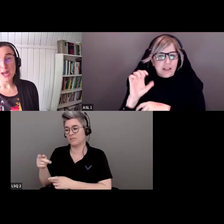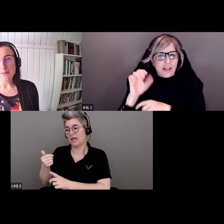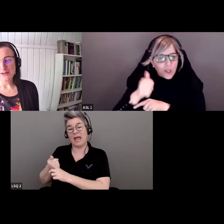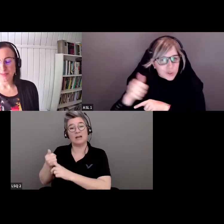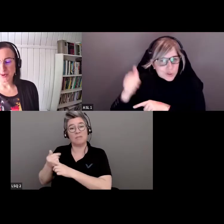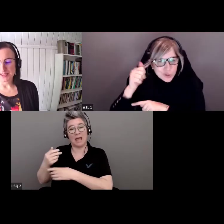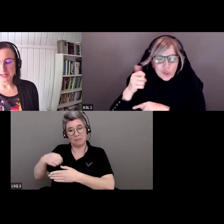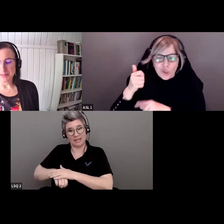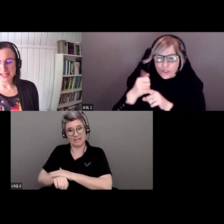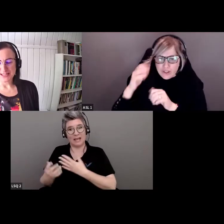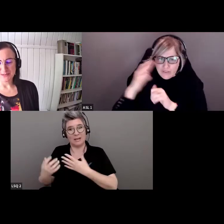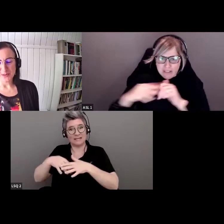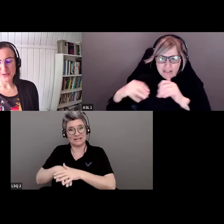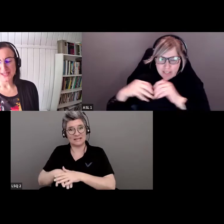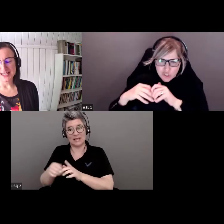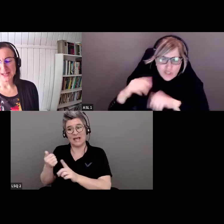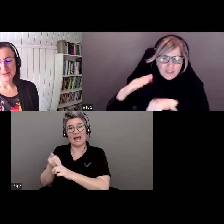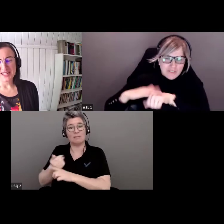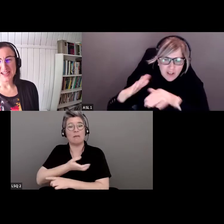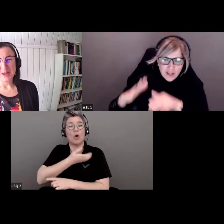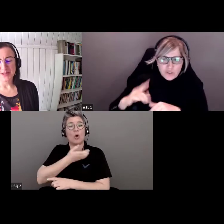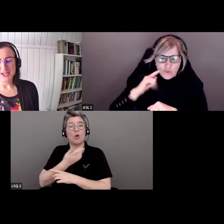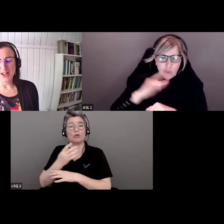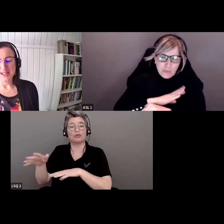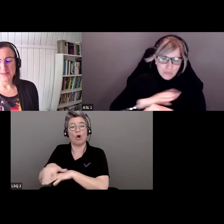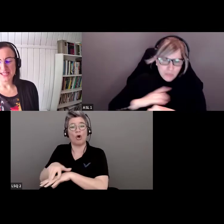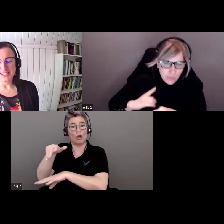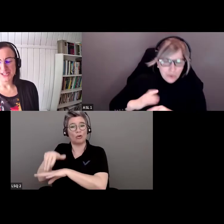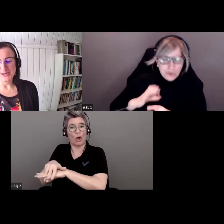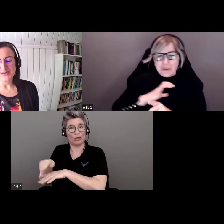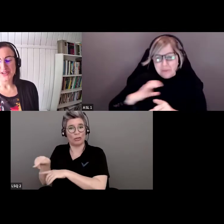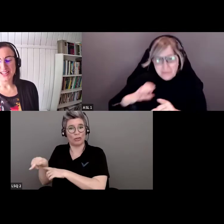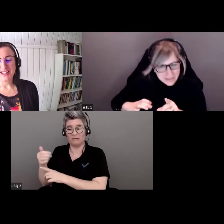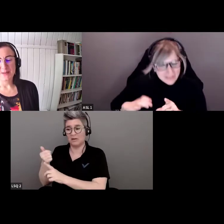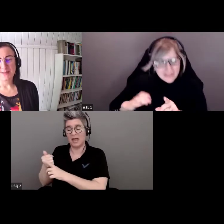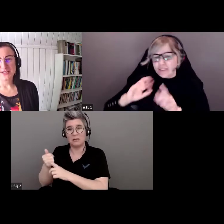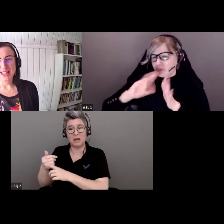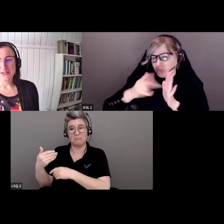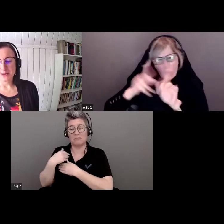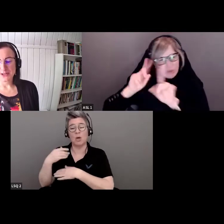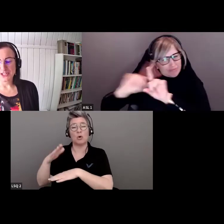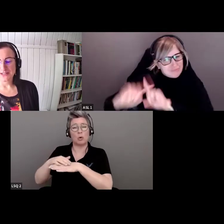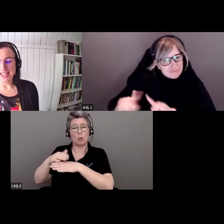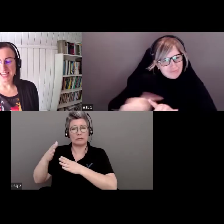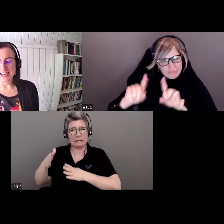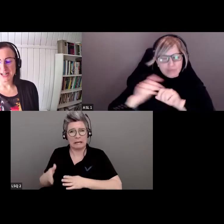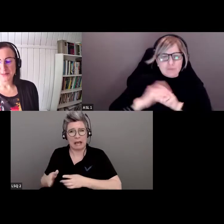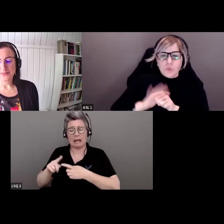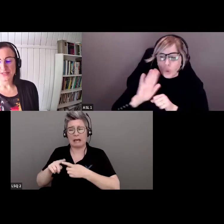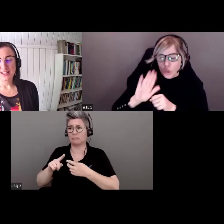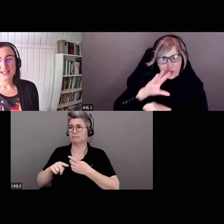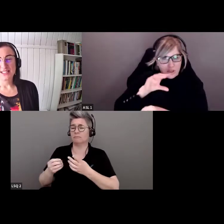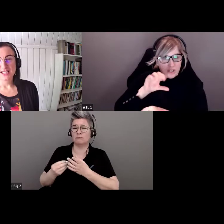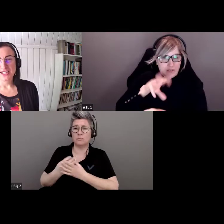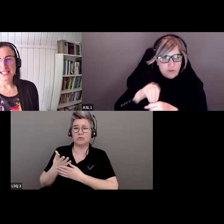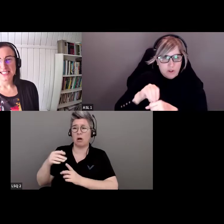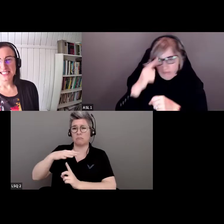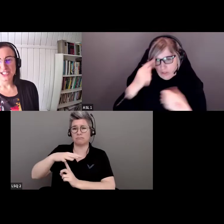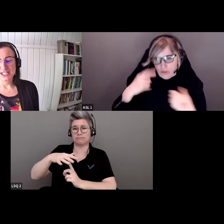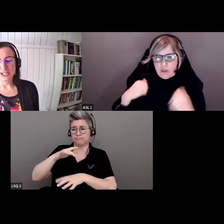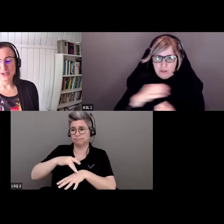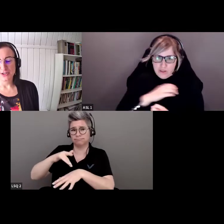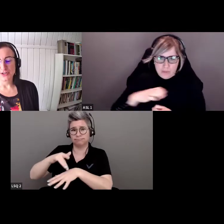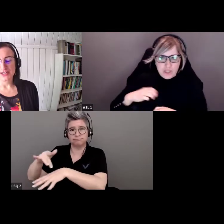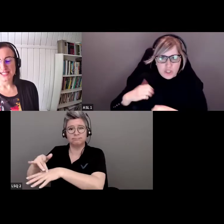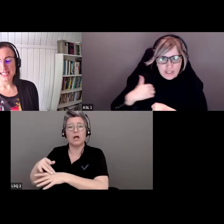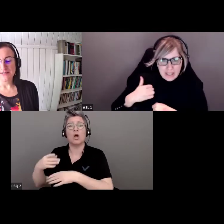Métis et coach autochtone. Elle a occupé des fonctions de conseillère dans bien des contextes, dont la